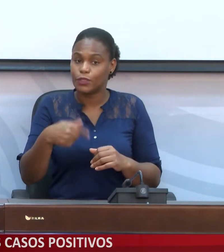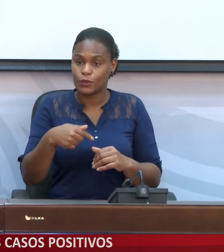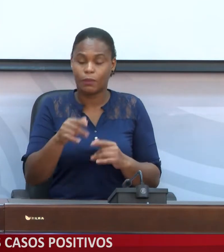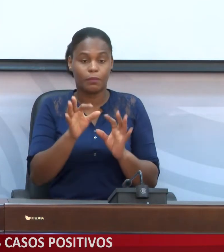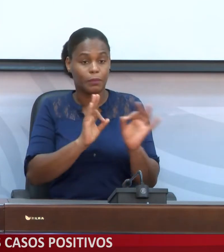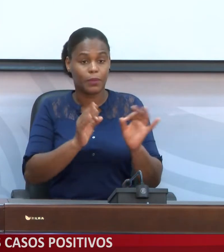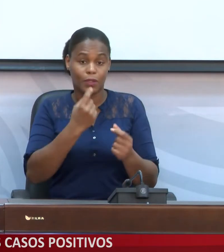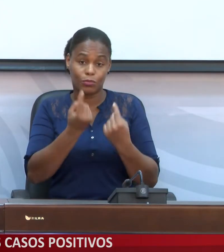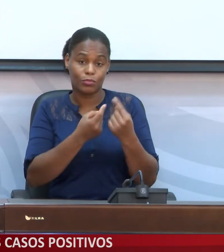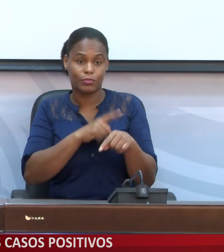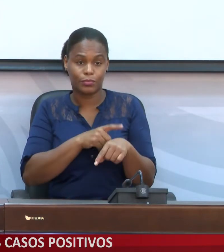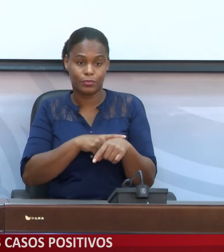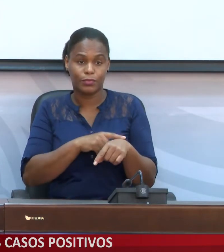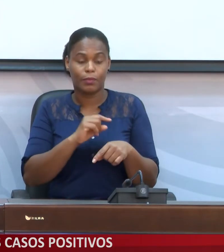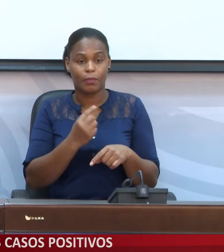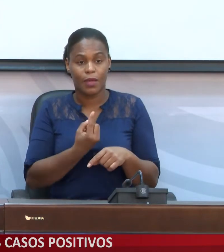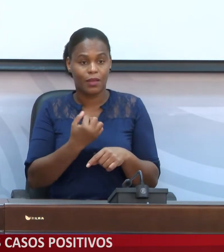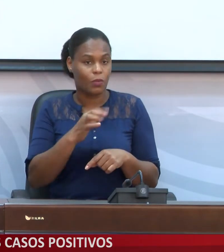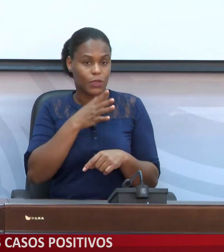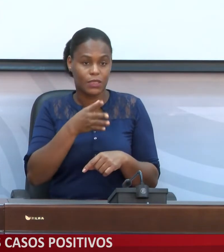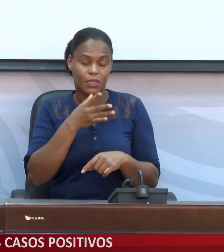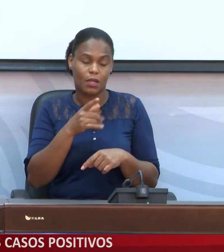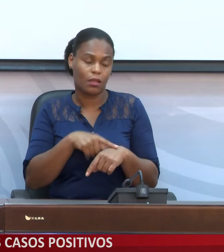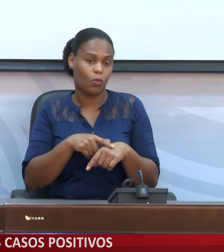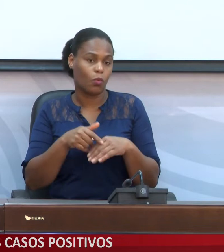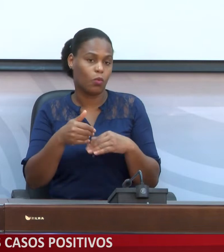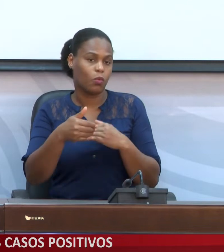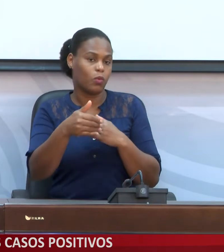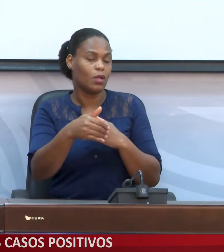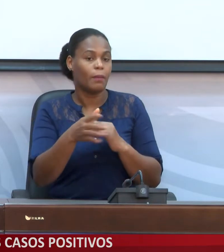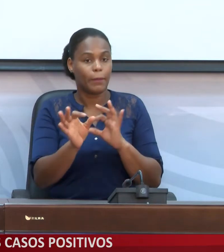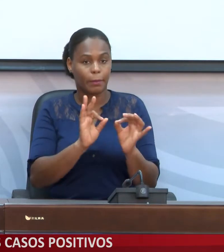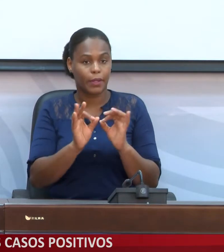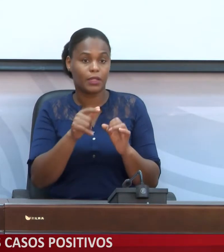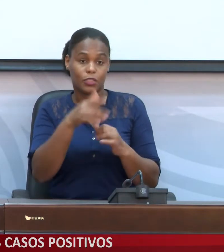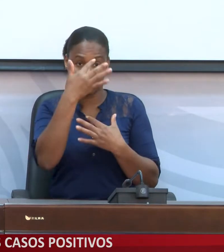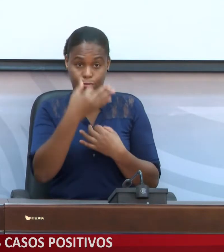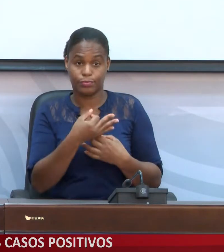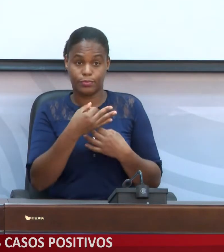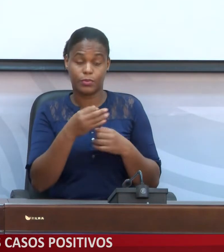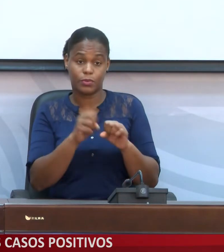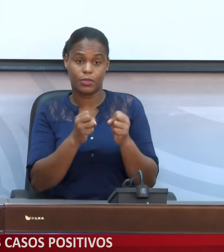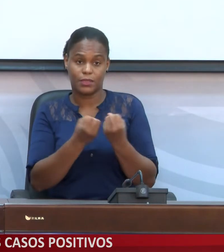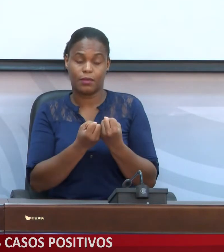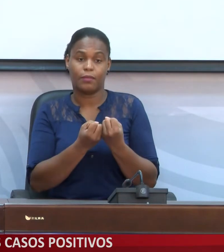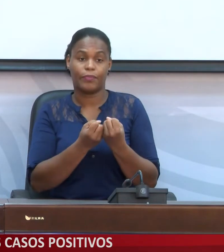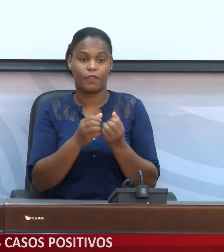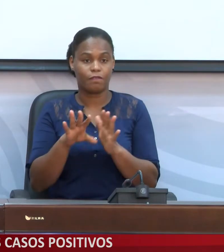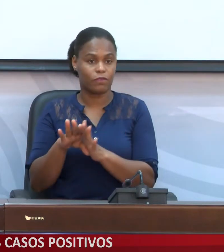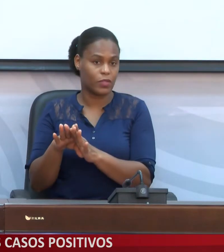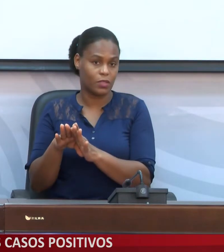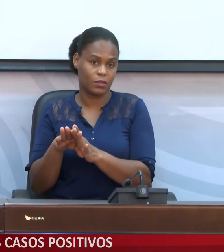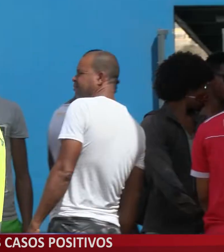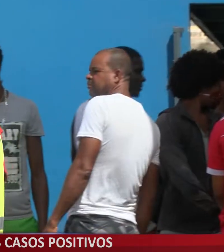um certo tempo, para não dizer um longo tempo, estar preparados para esse tipo de comportamento social, de evitar